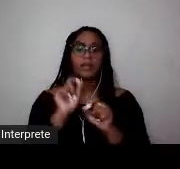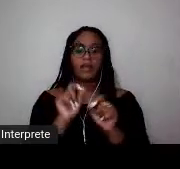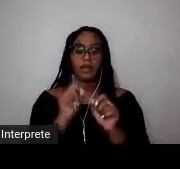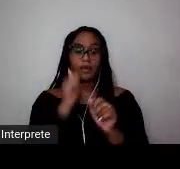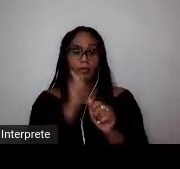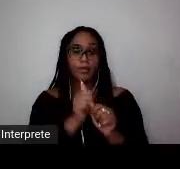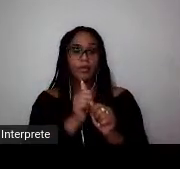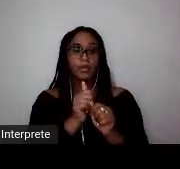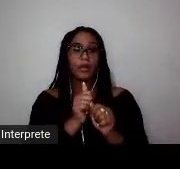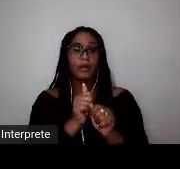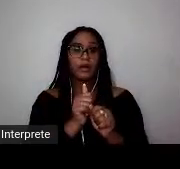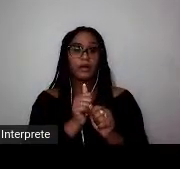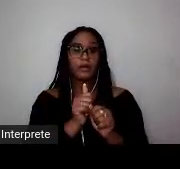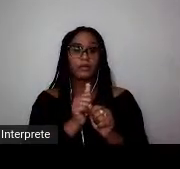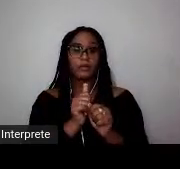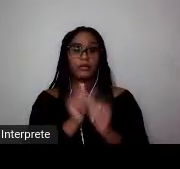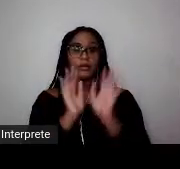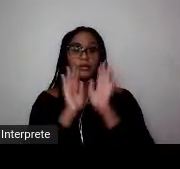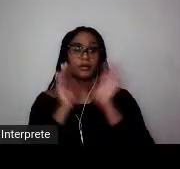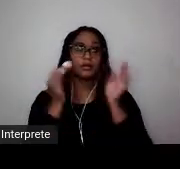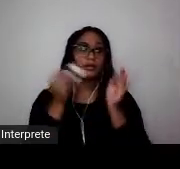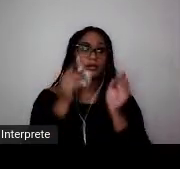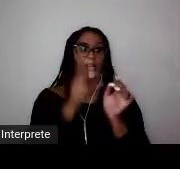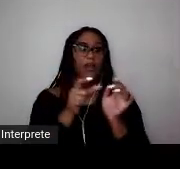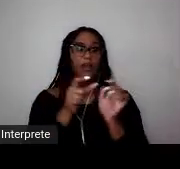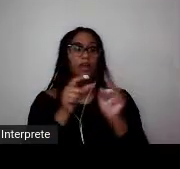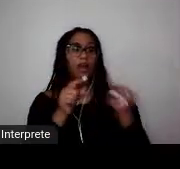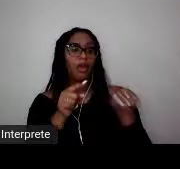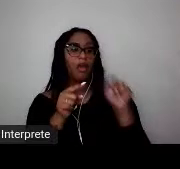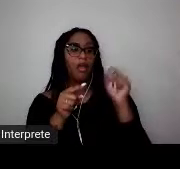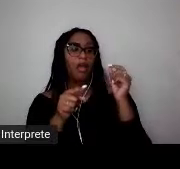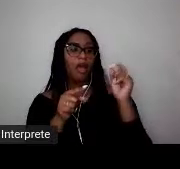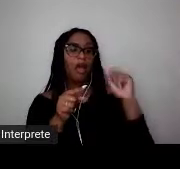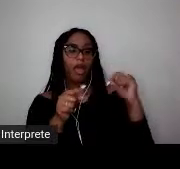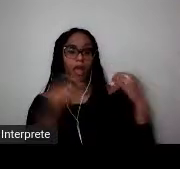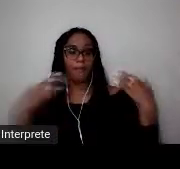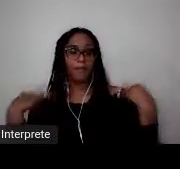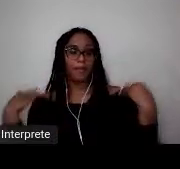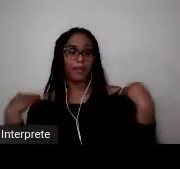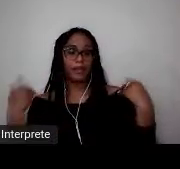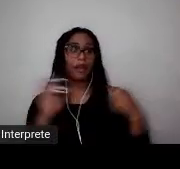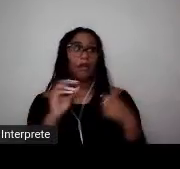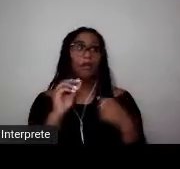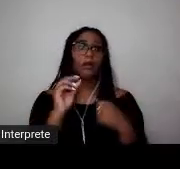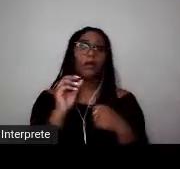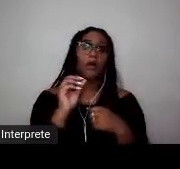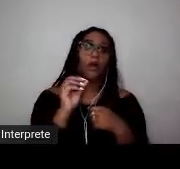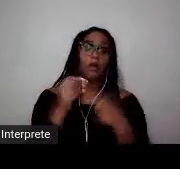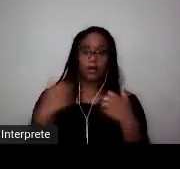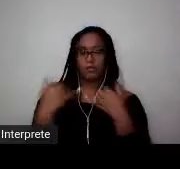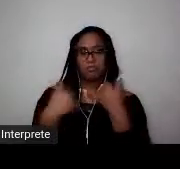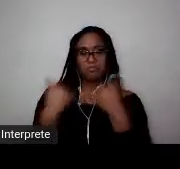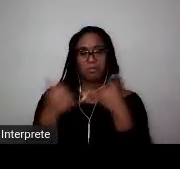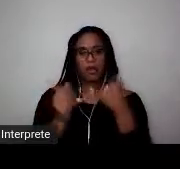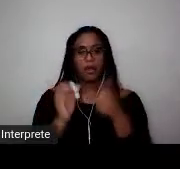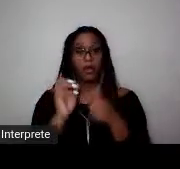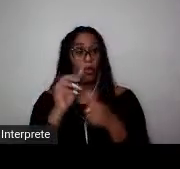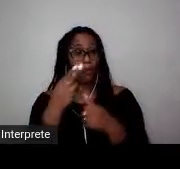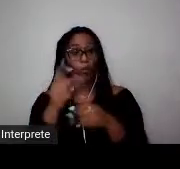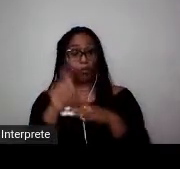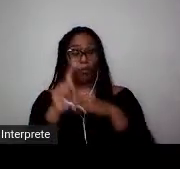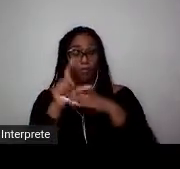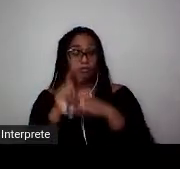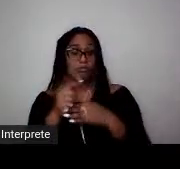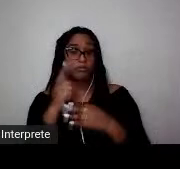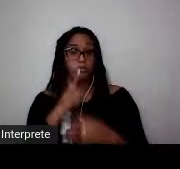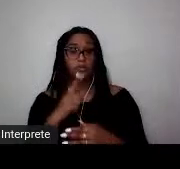esquadrinhado entre o que é profissional e o que não é, o que é amador. Enfim, eu não tenho uma resposta específica. O futebol de